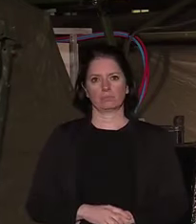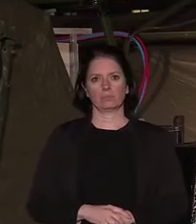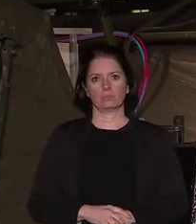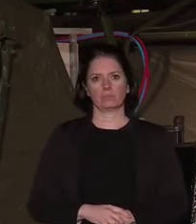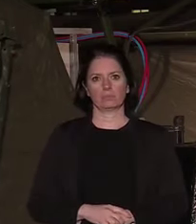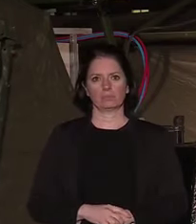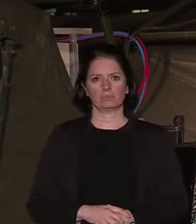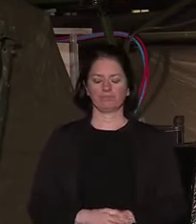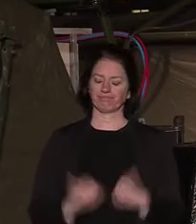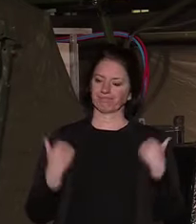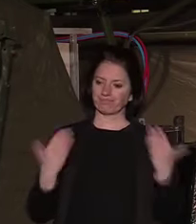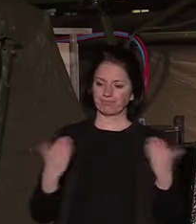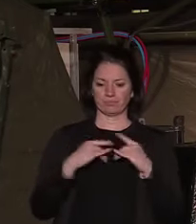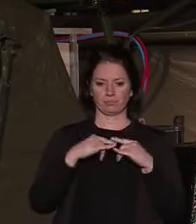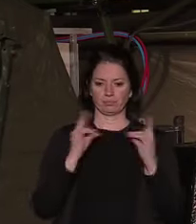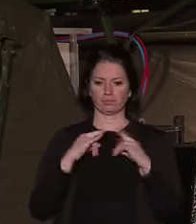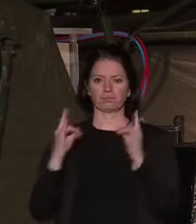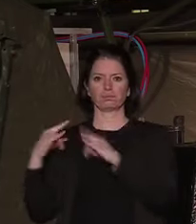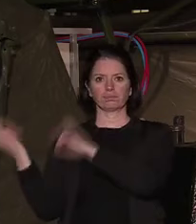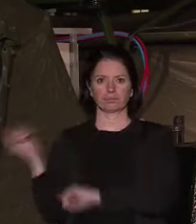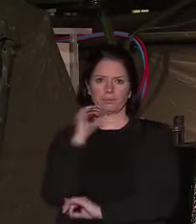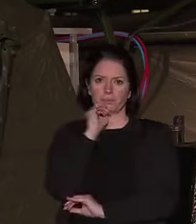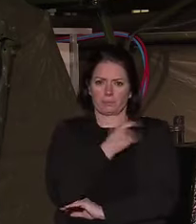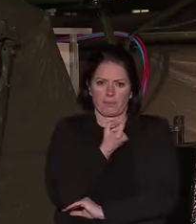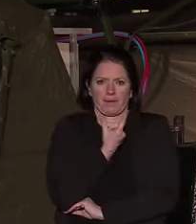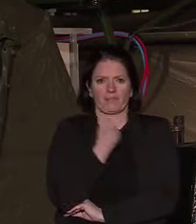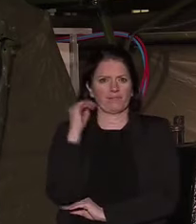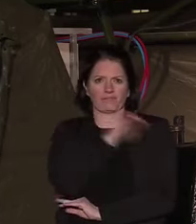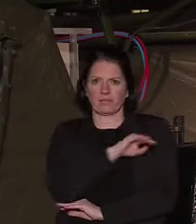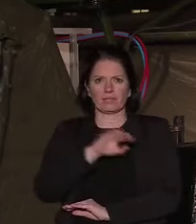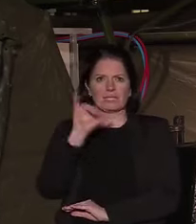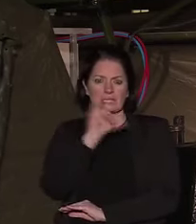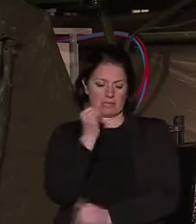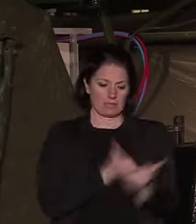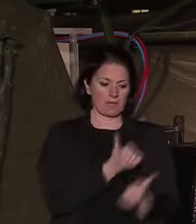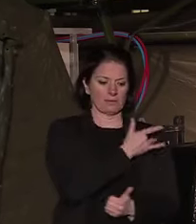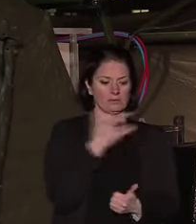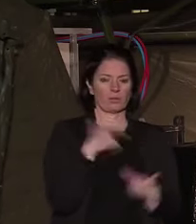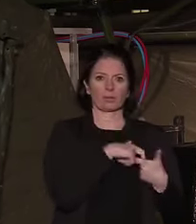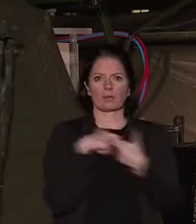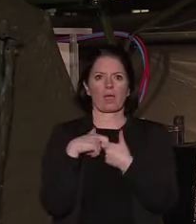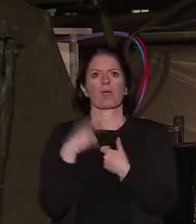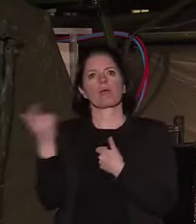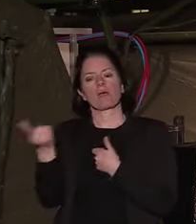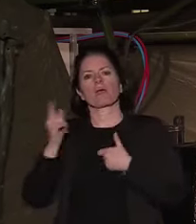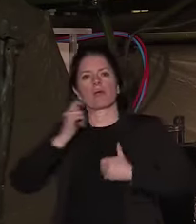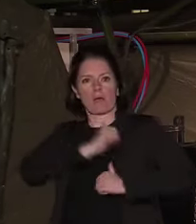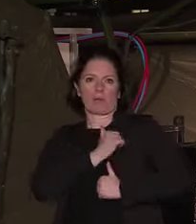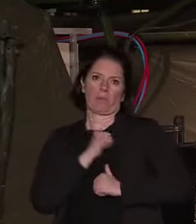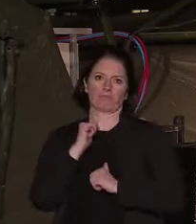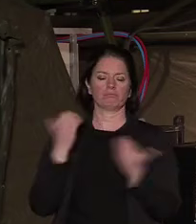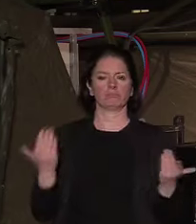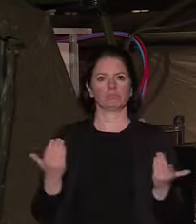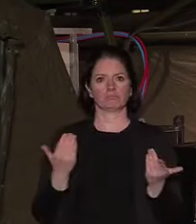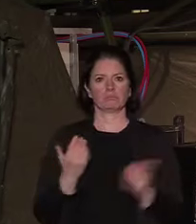Cet hôpital a été monté dans des délais records par le service de santé et l'armée de terre. Les cinq hôpitaux d